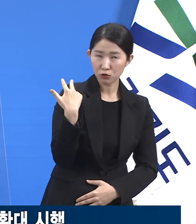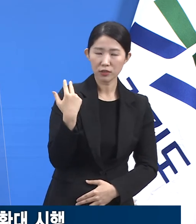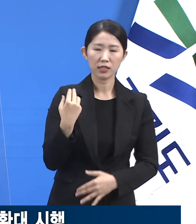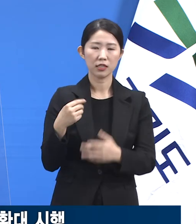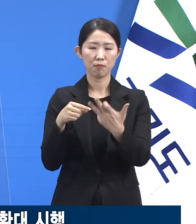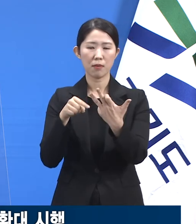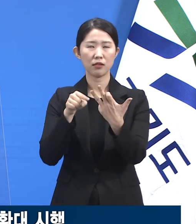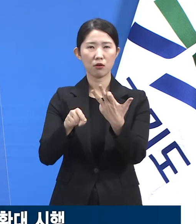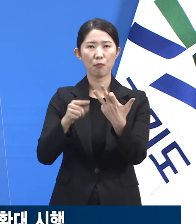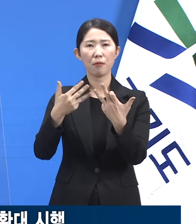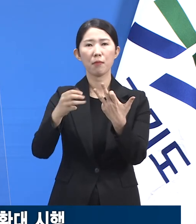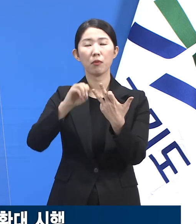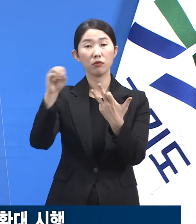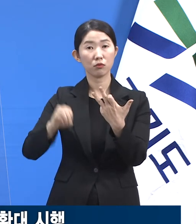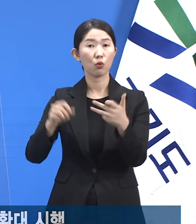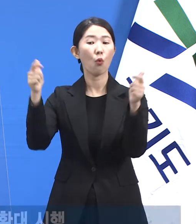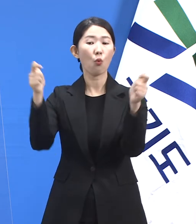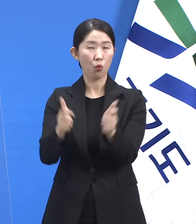다소 감소했습니다.